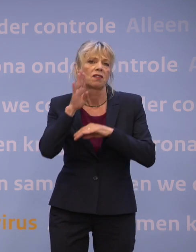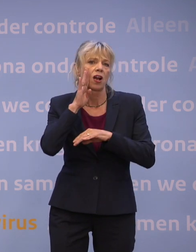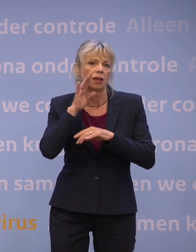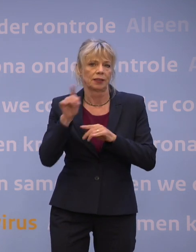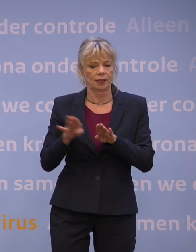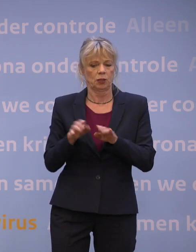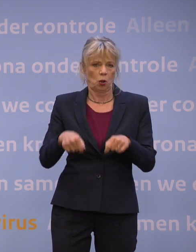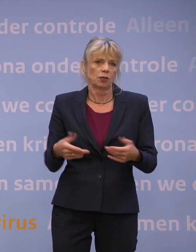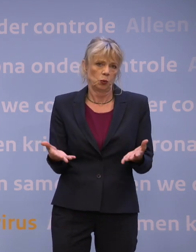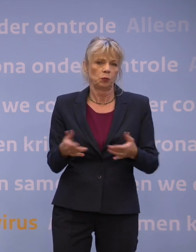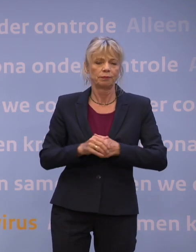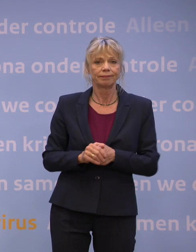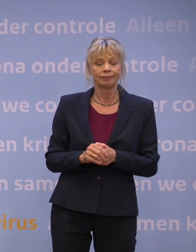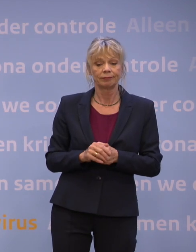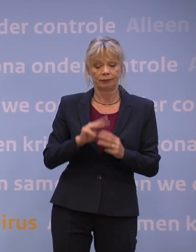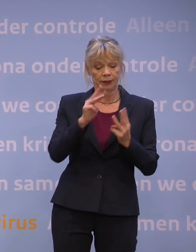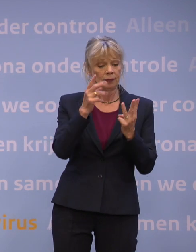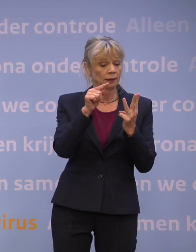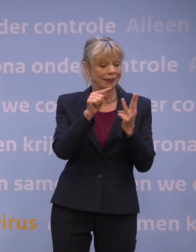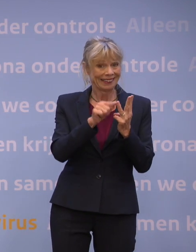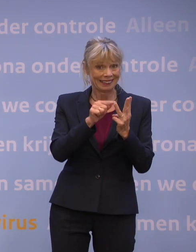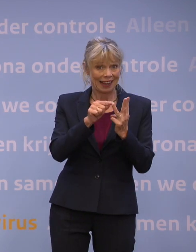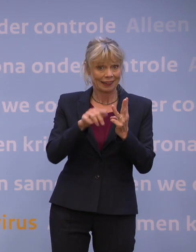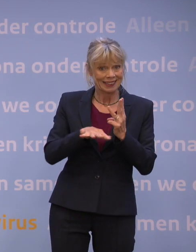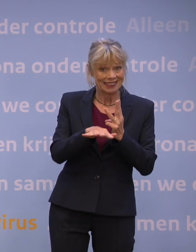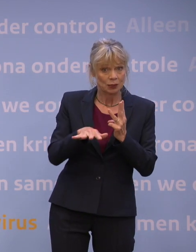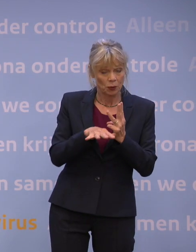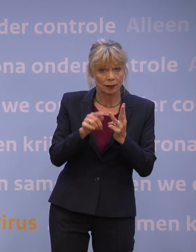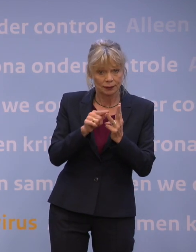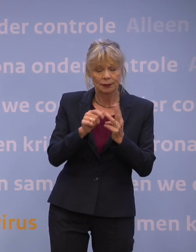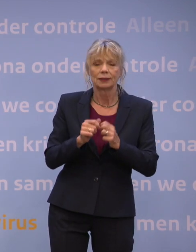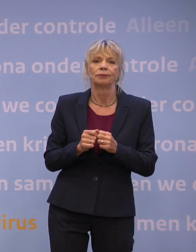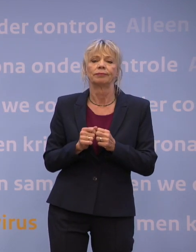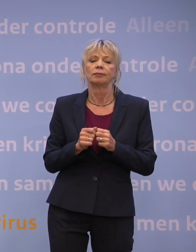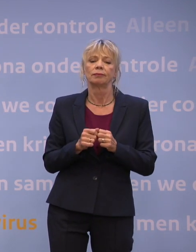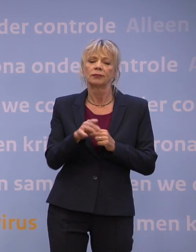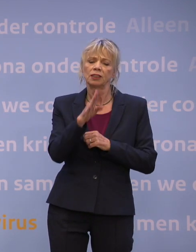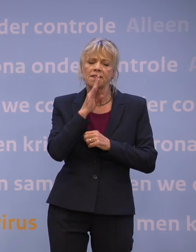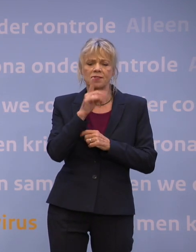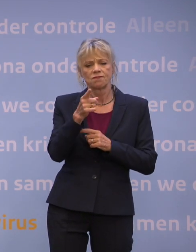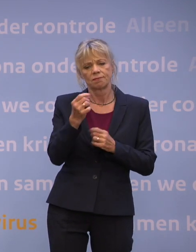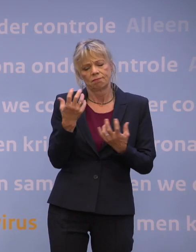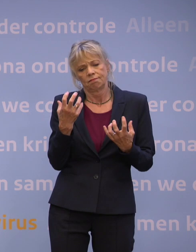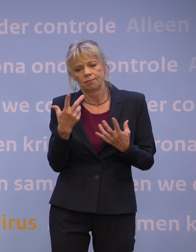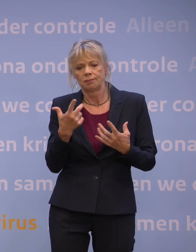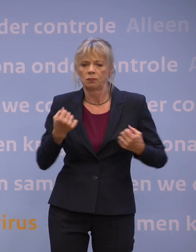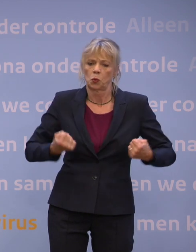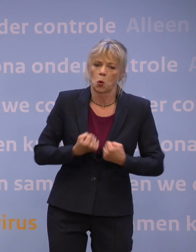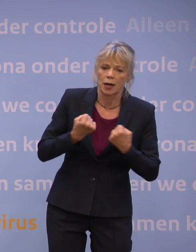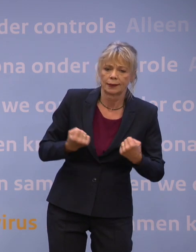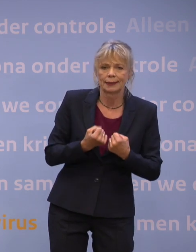Tot slot de derde mogelijke situatie. Welke voorwaarden gelden als je iets wilt organiseren of openstellen